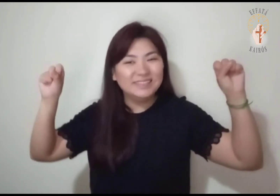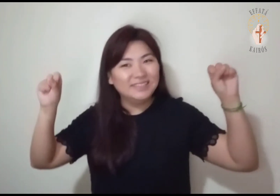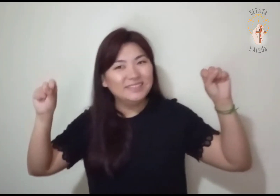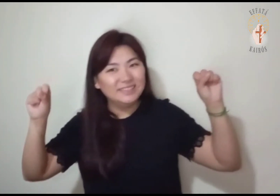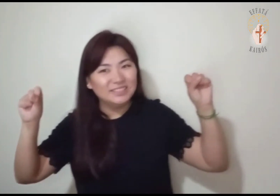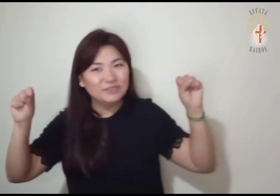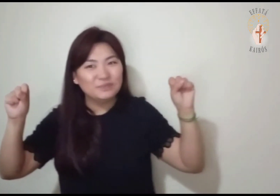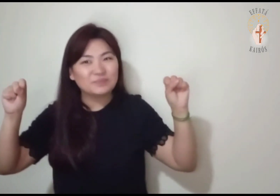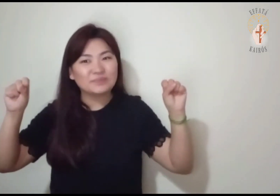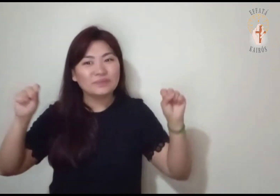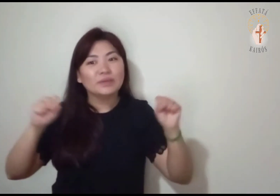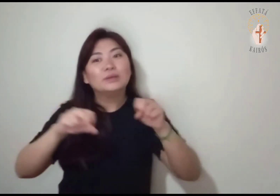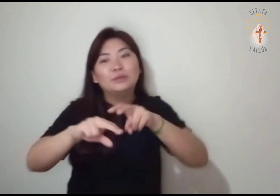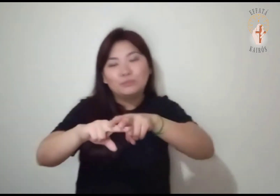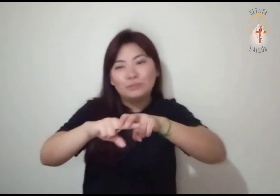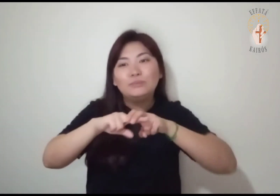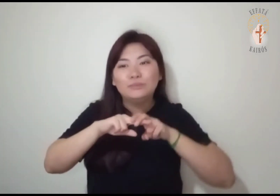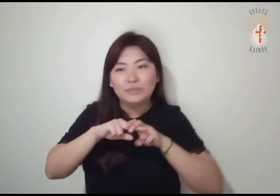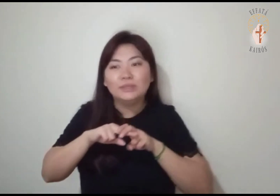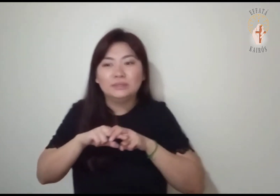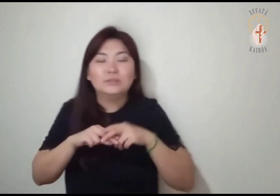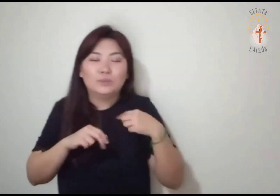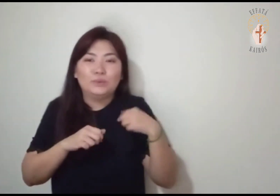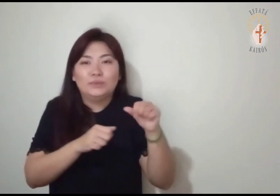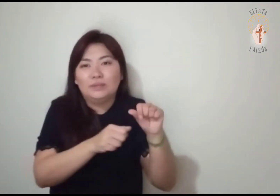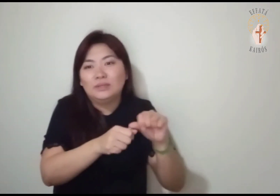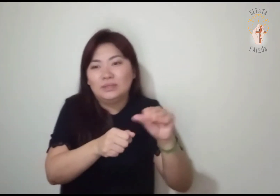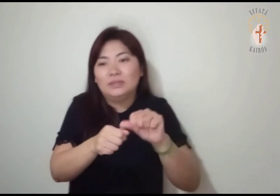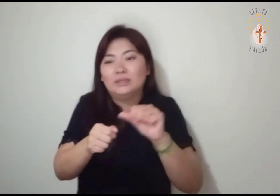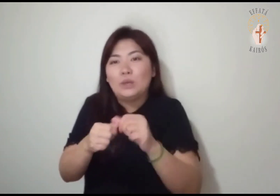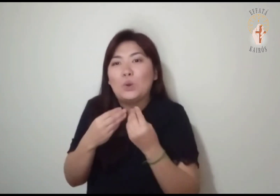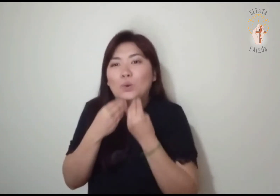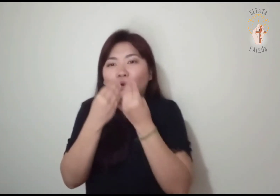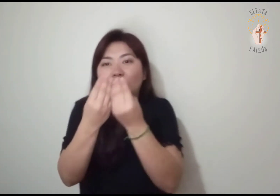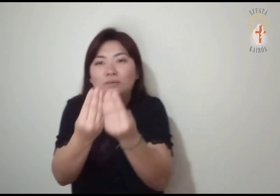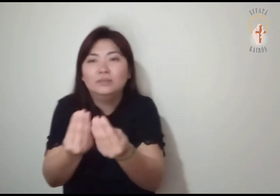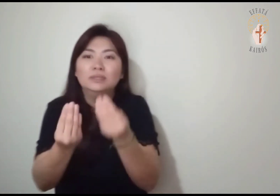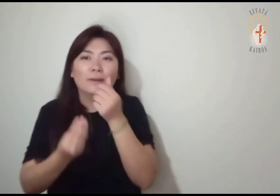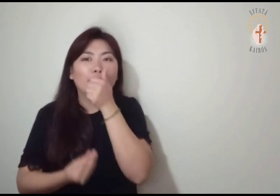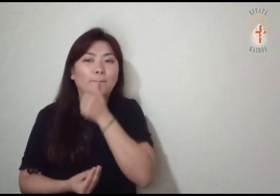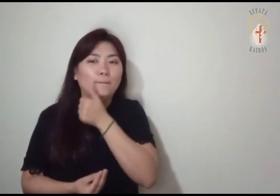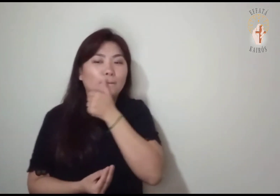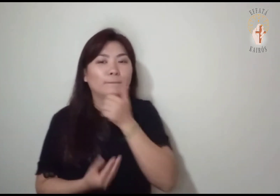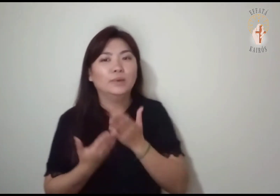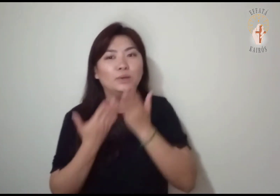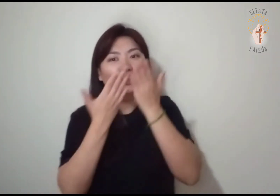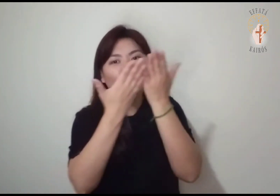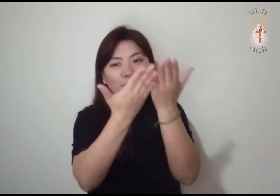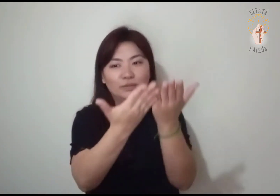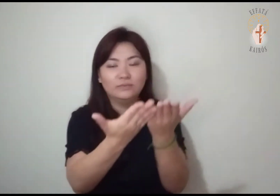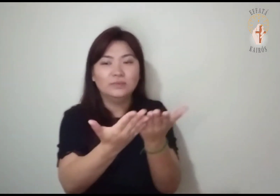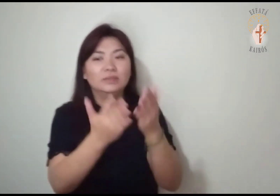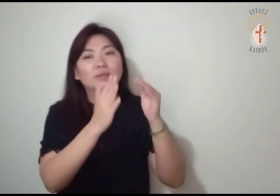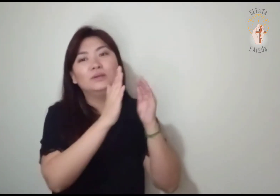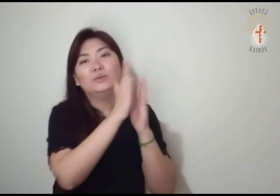da escravidão Por isso, oferto um sacrifício de louvor